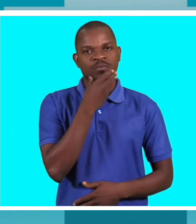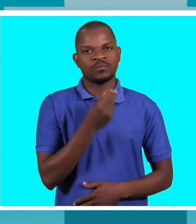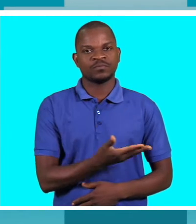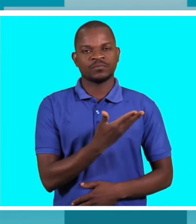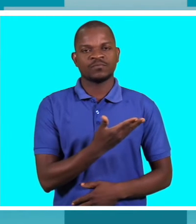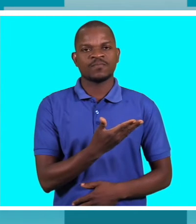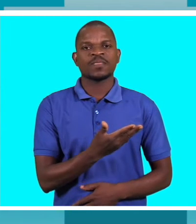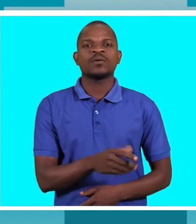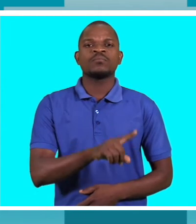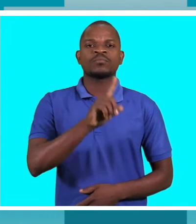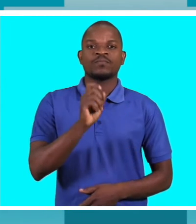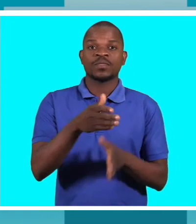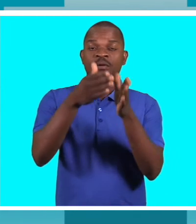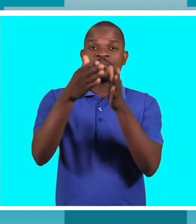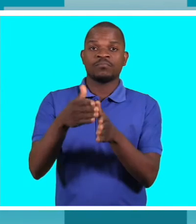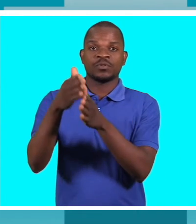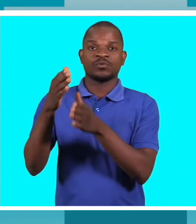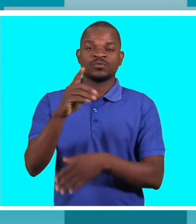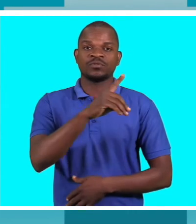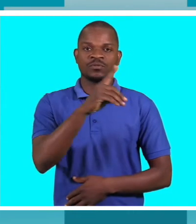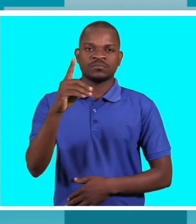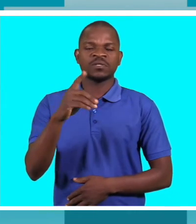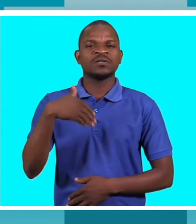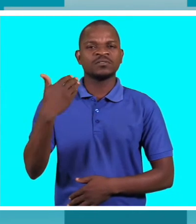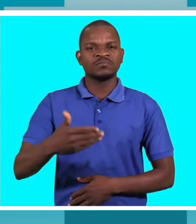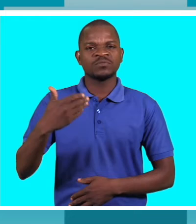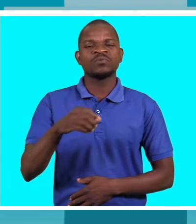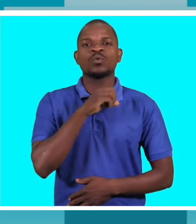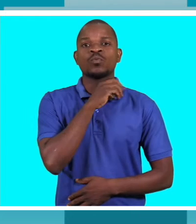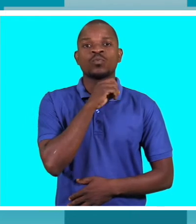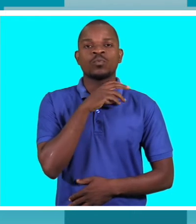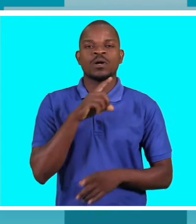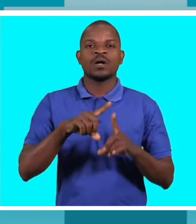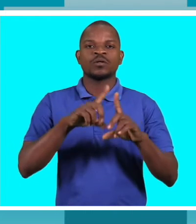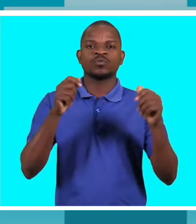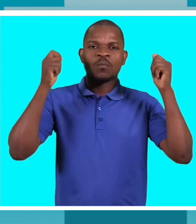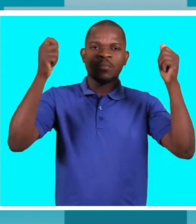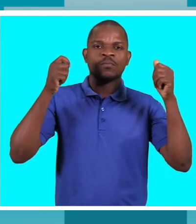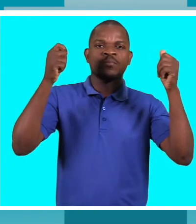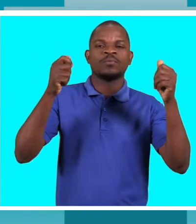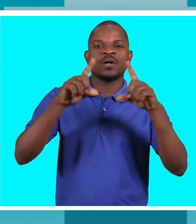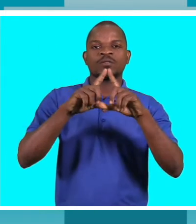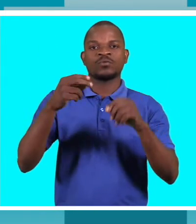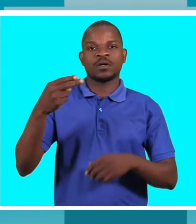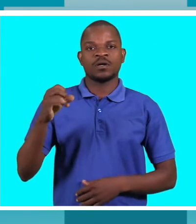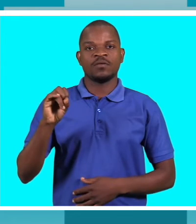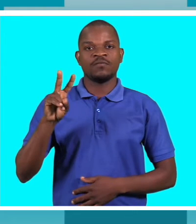As pessoas com deficiência têm reclamado muito em relação às campanhas do Gaivicida, que sejam inclusivas.